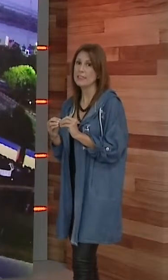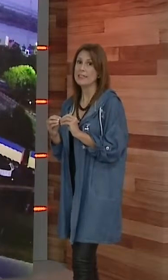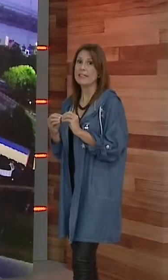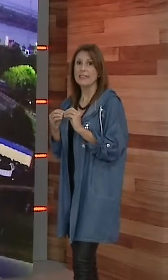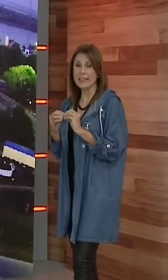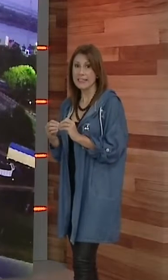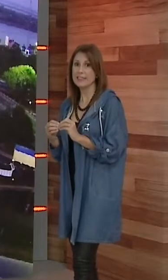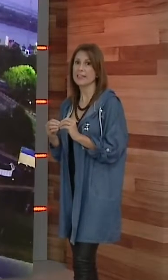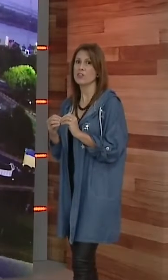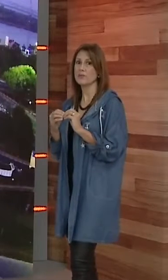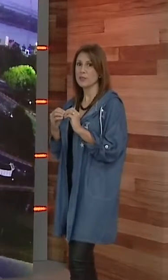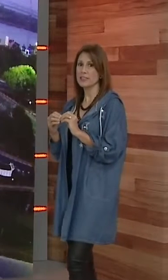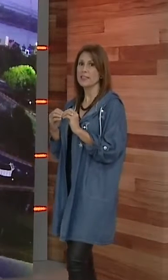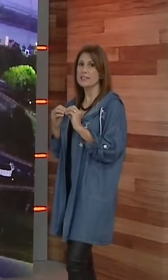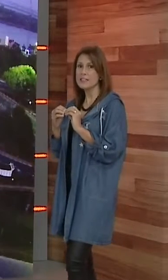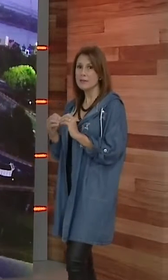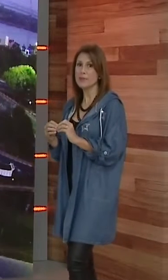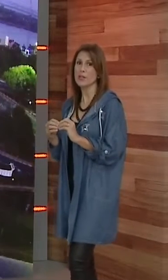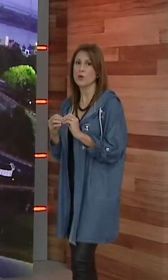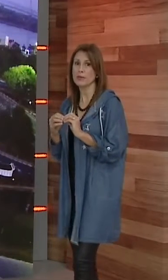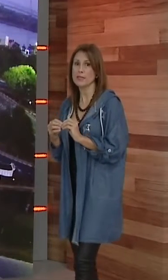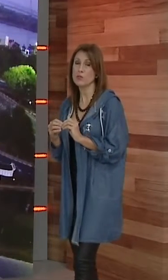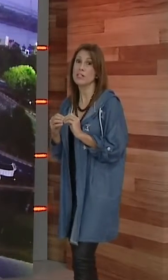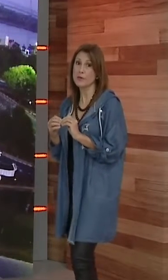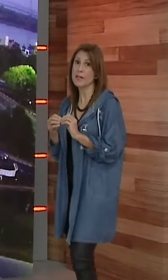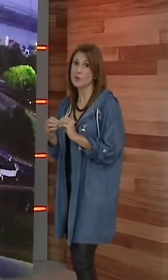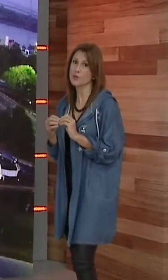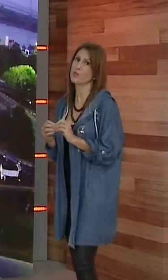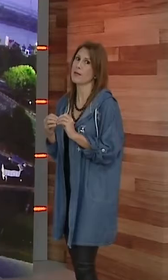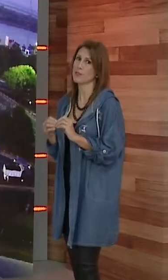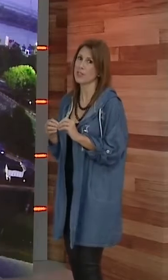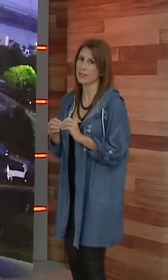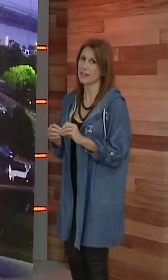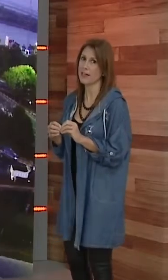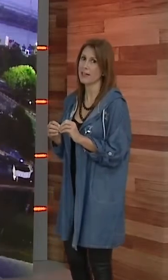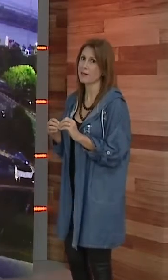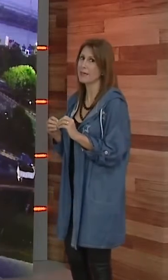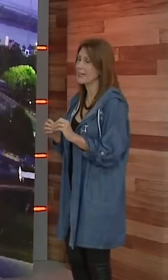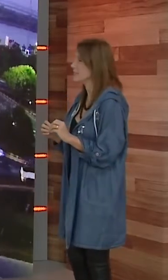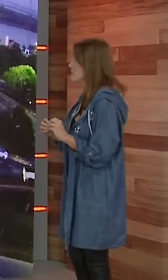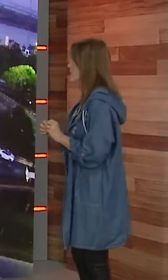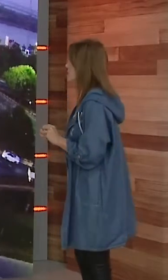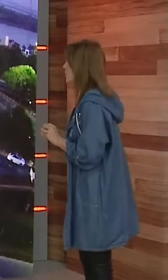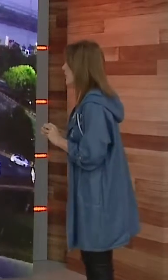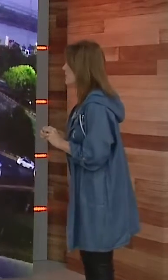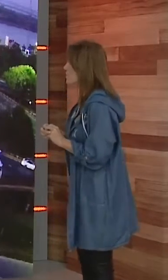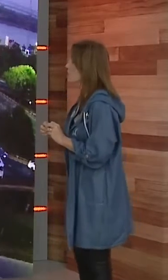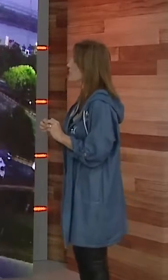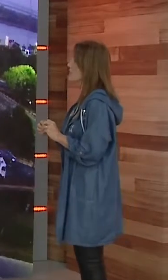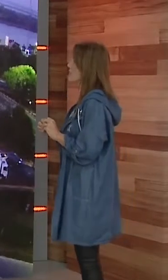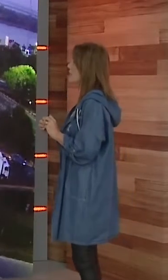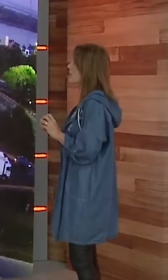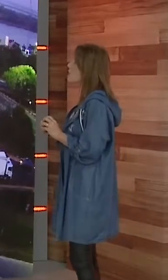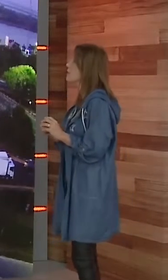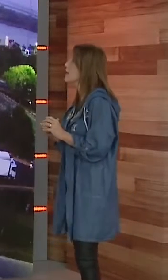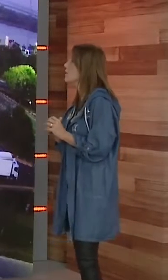son de agenda, que son importantes, que siempre lo conversemos. Y Gabriela Bruno es una de las personas que está manejando y trabajando en la organización